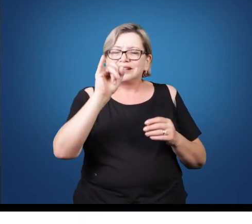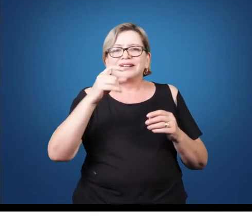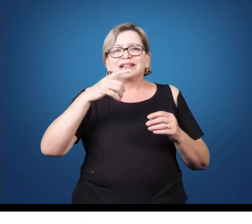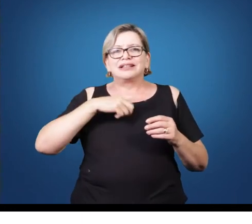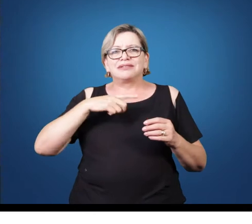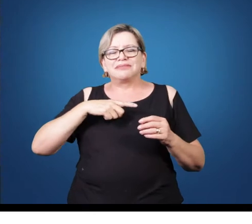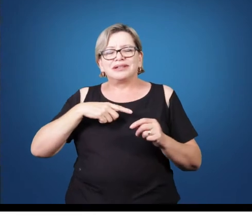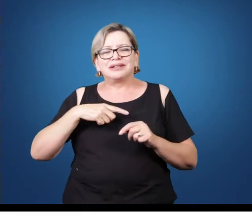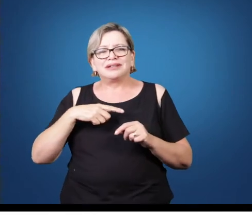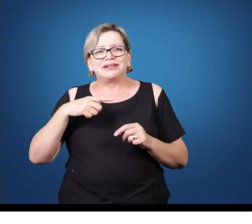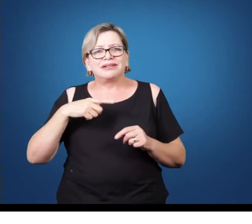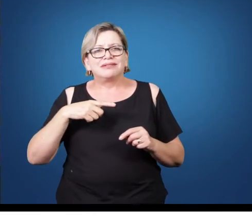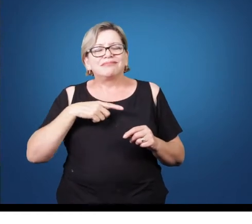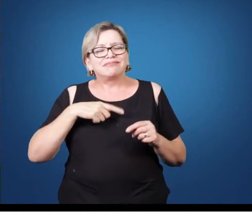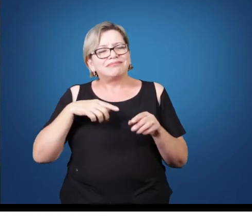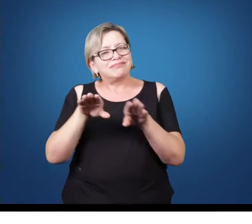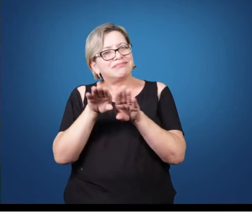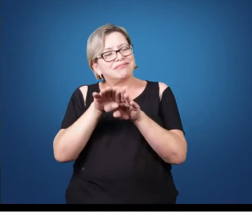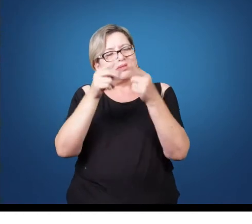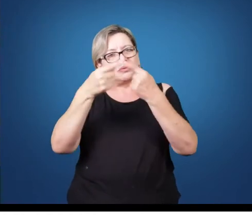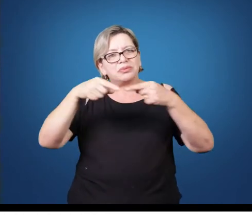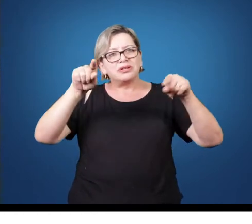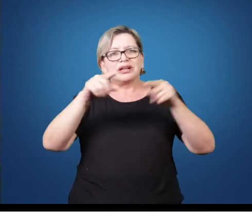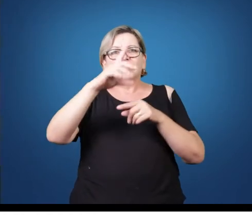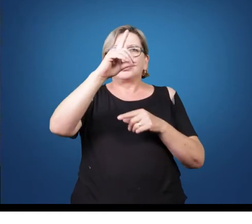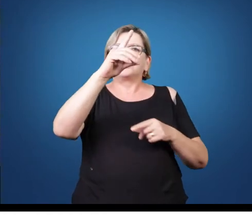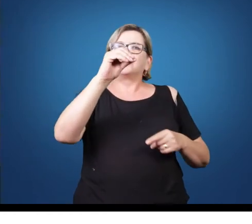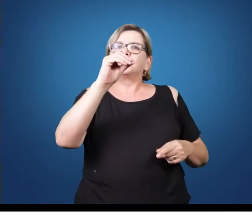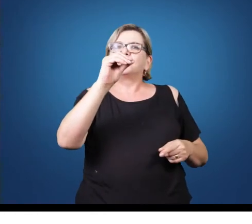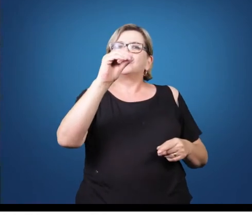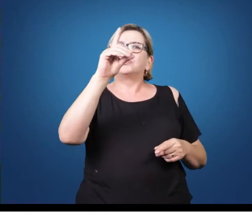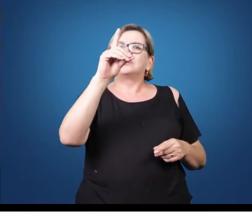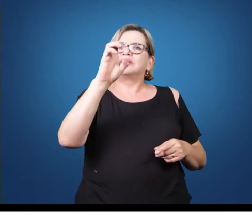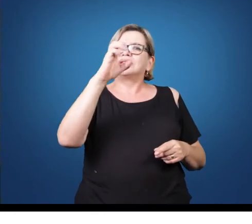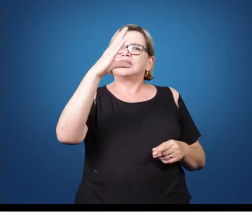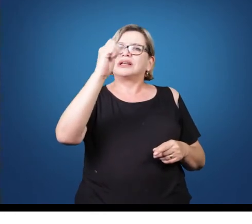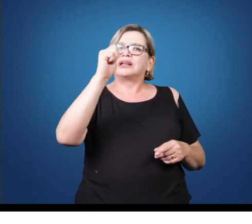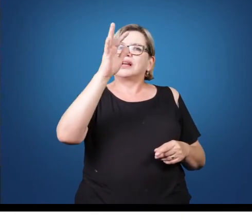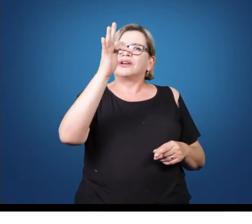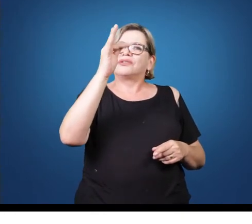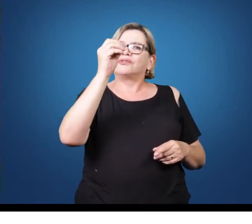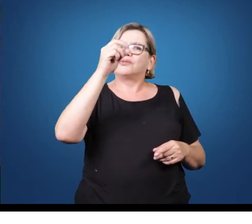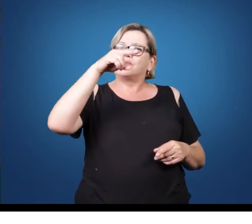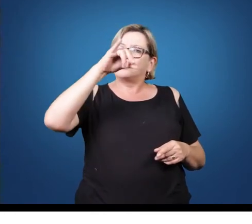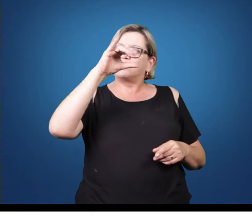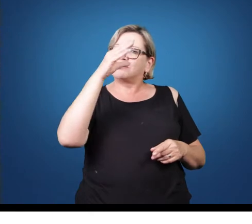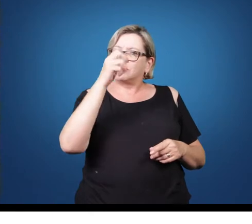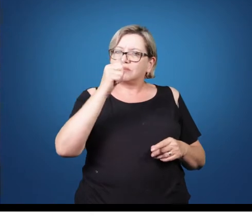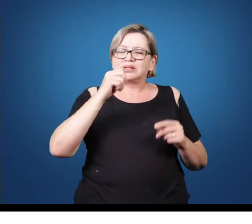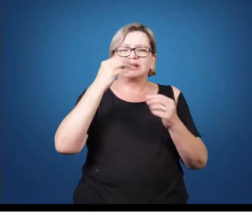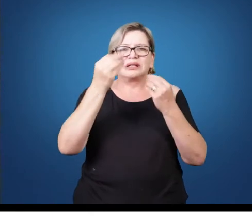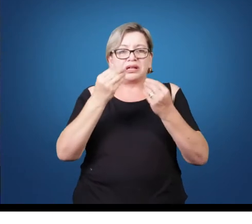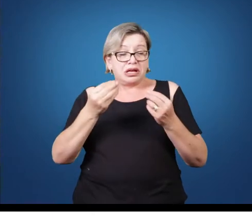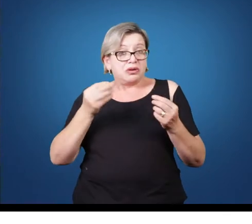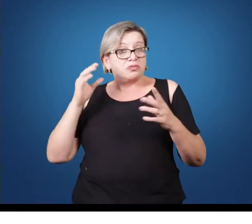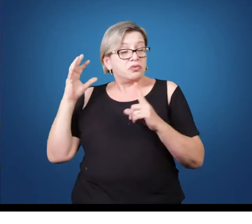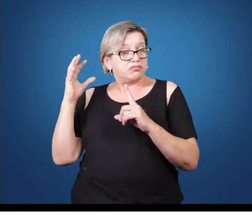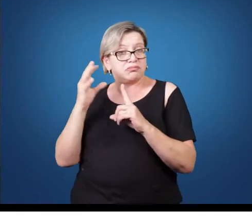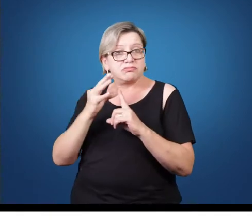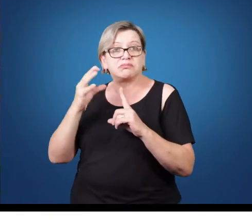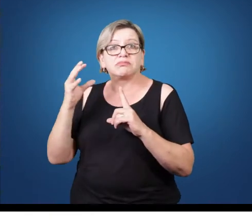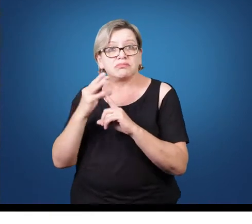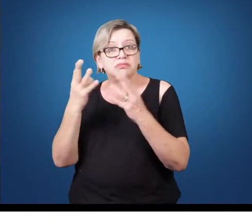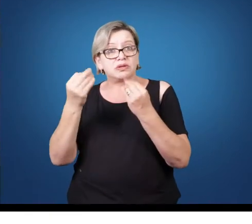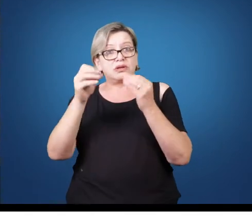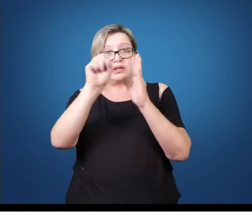conhecida, muito dita como um grande estilo do século XX, de fato um estilo muito influente, tanto